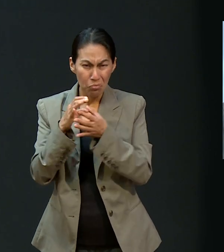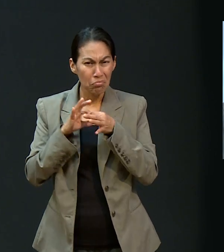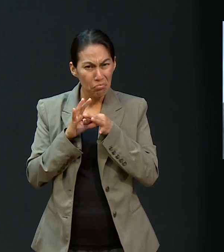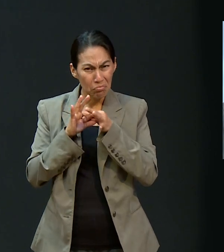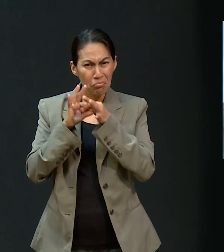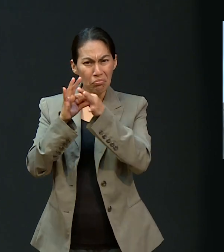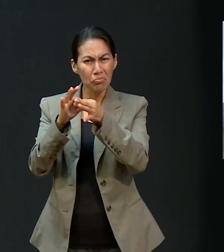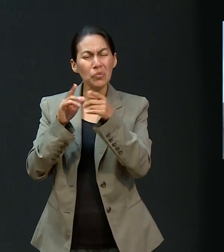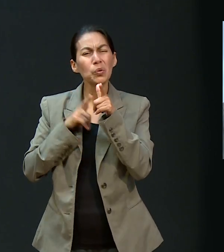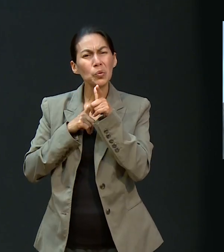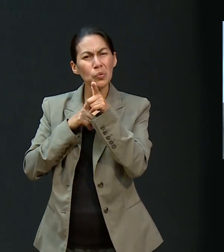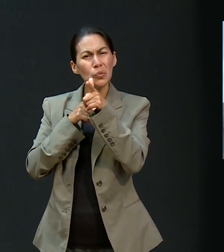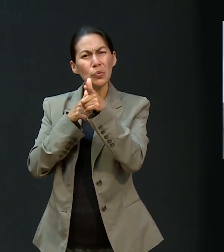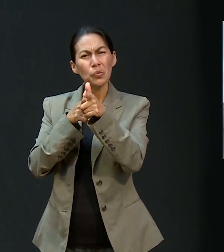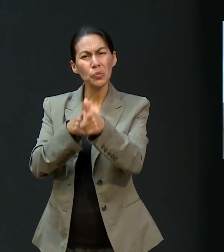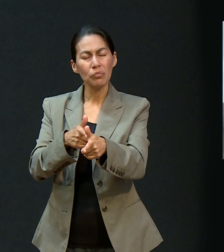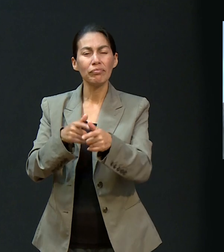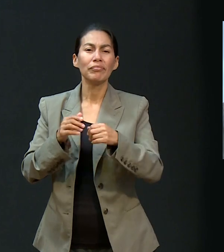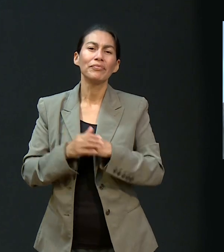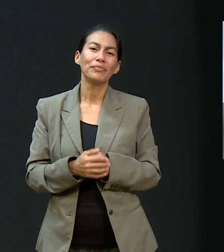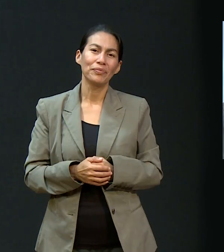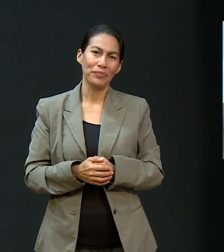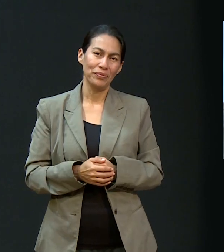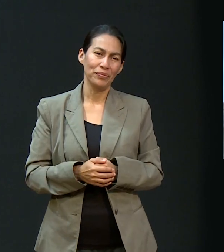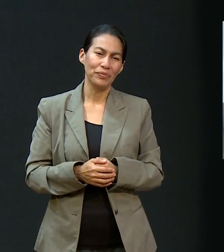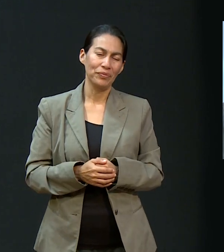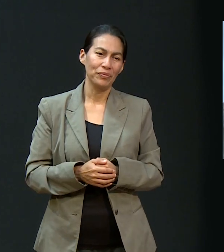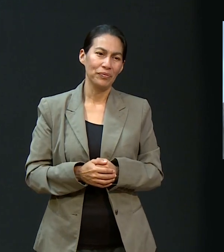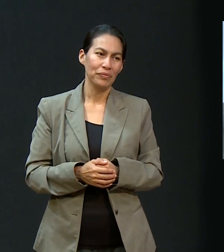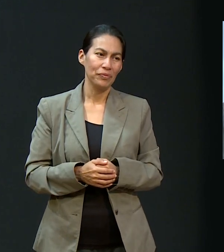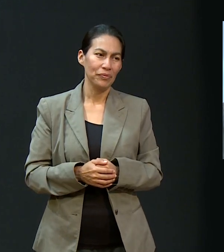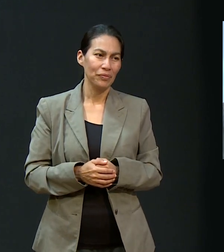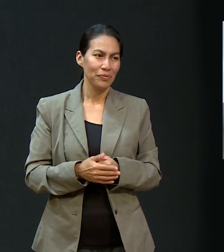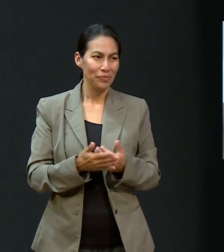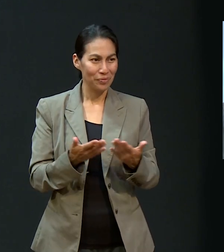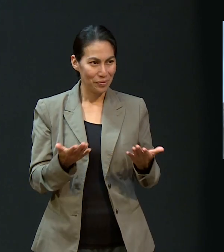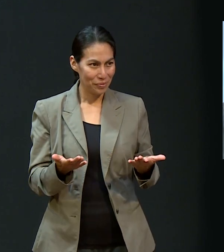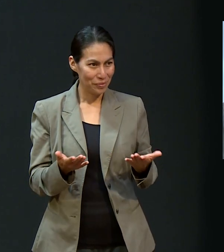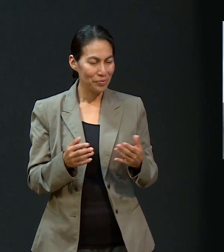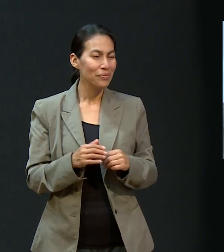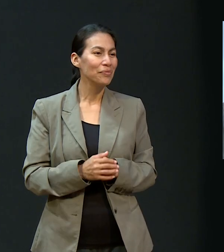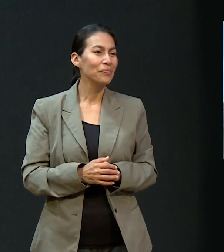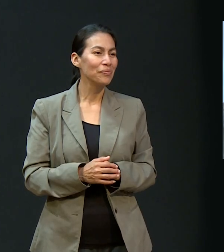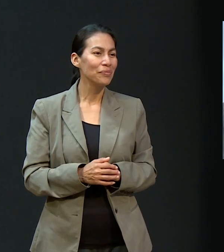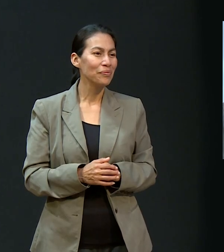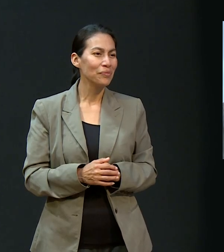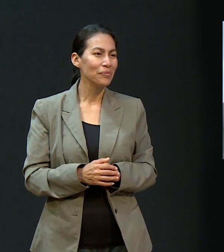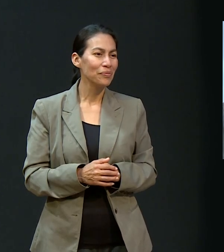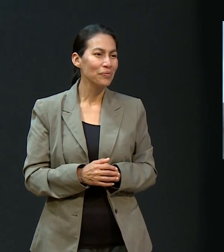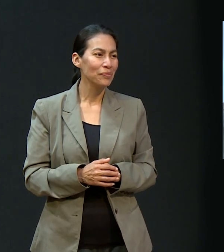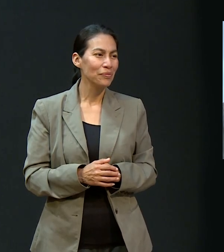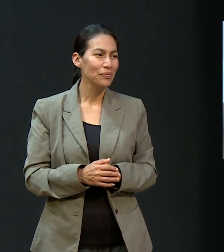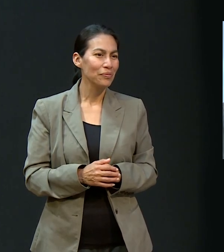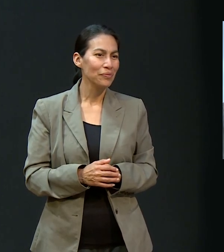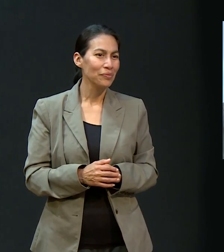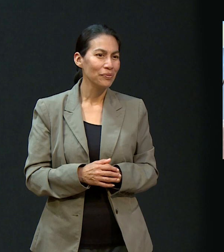una resolución que podamos mantener durante todos estos años, este año. Y bueno,